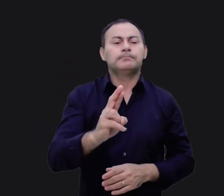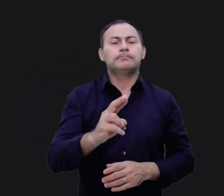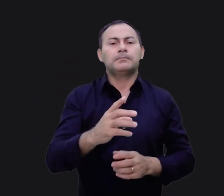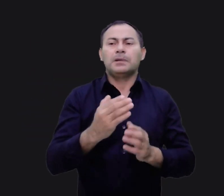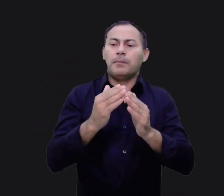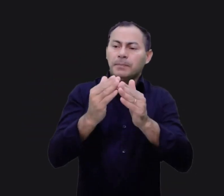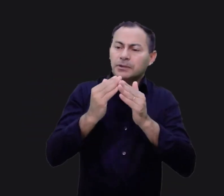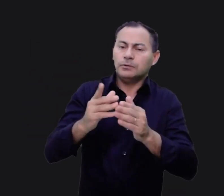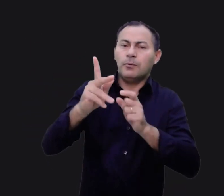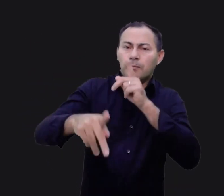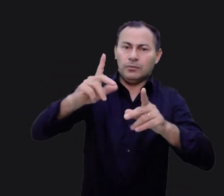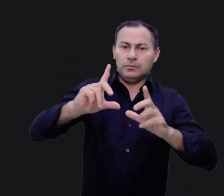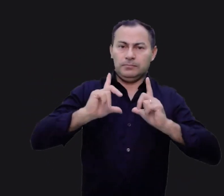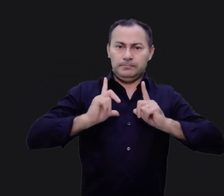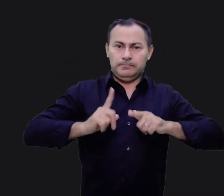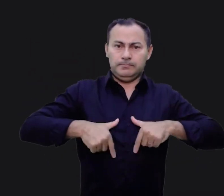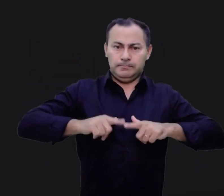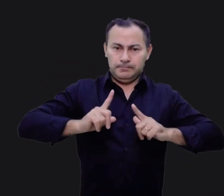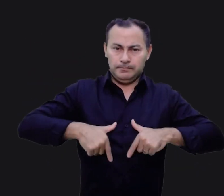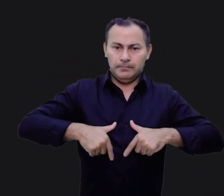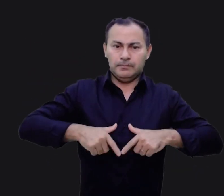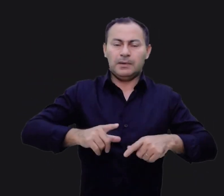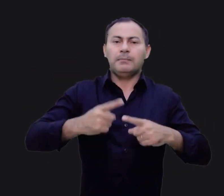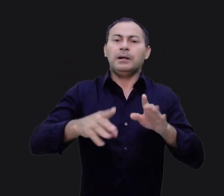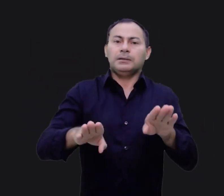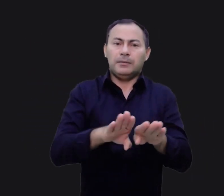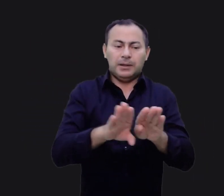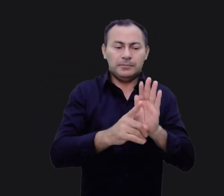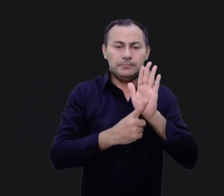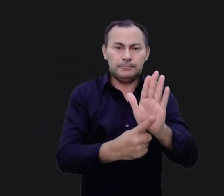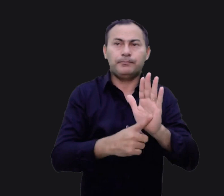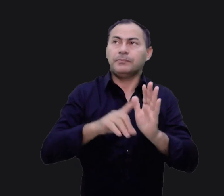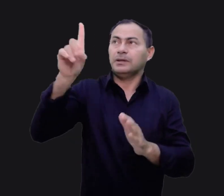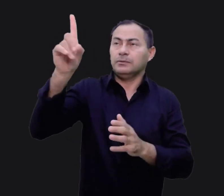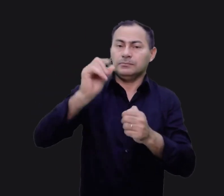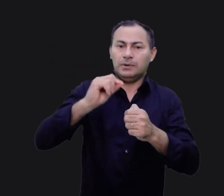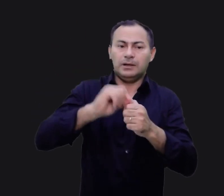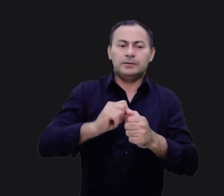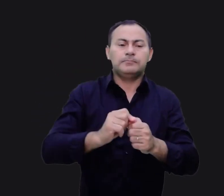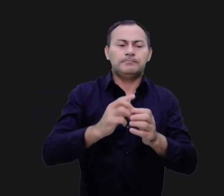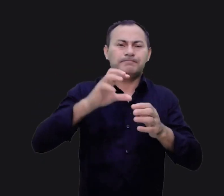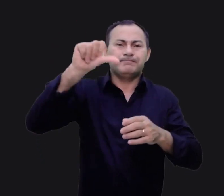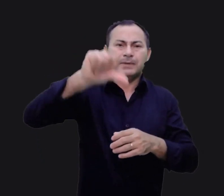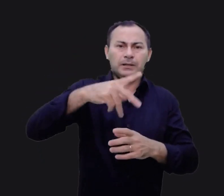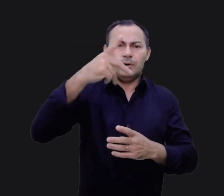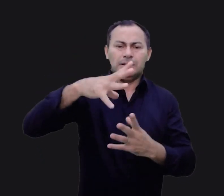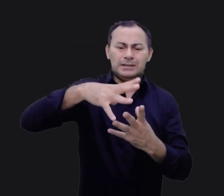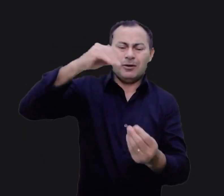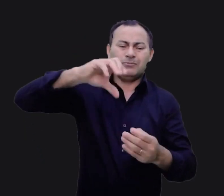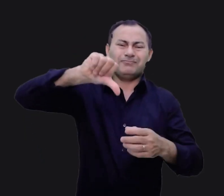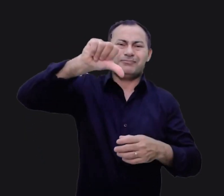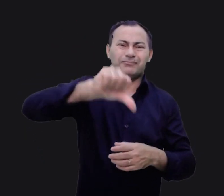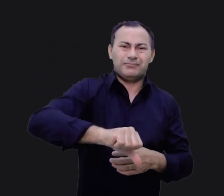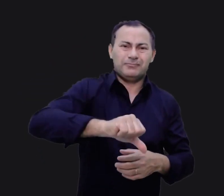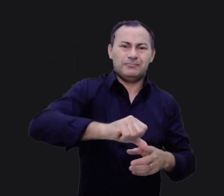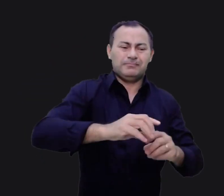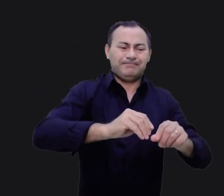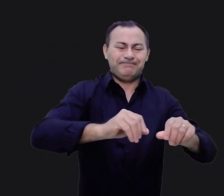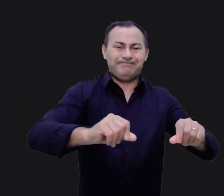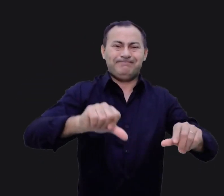reivindicações do povo de Israel. Mas mostra também que Deus fez definhar as suas almas. Isso